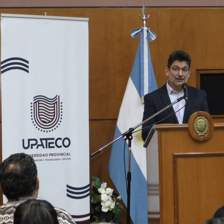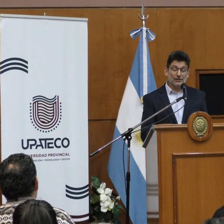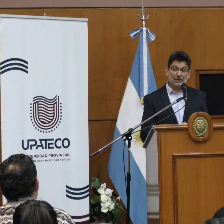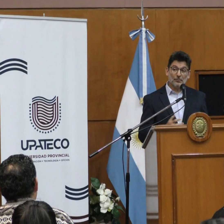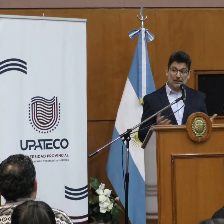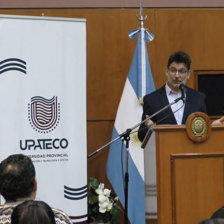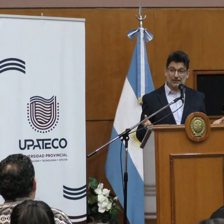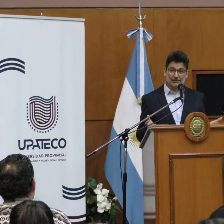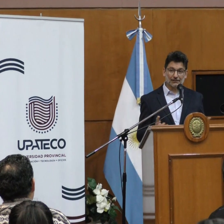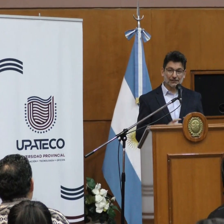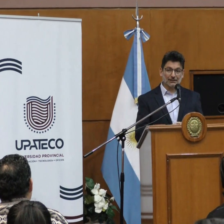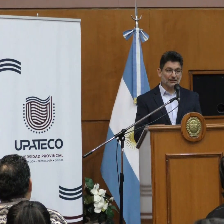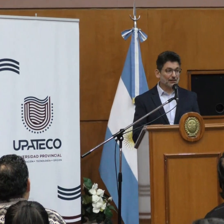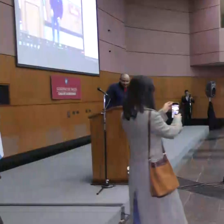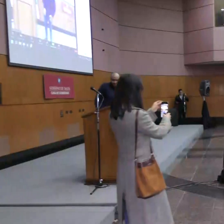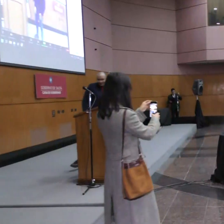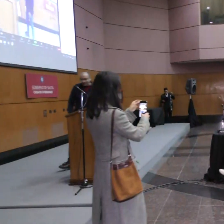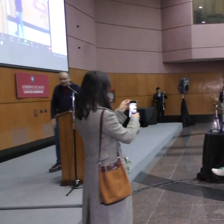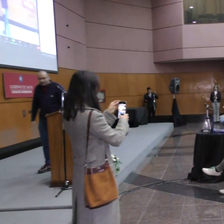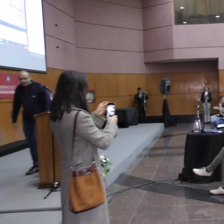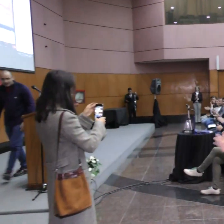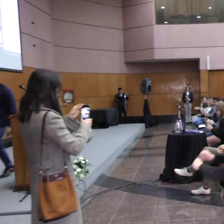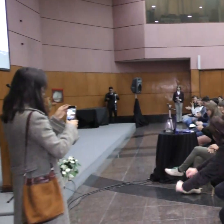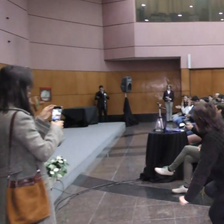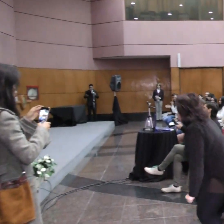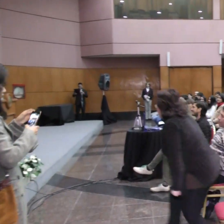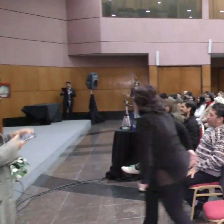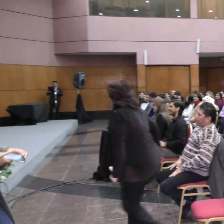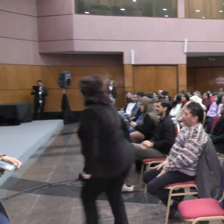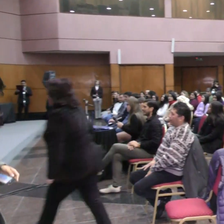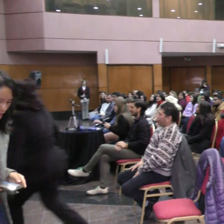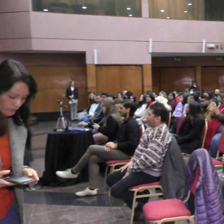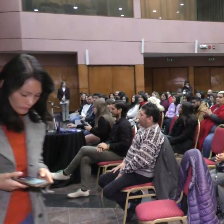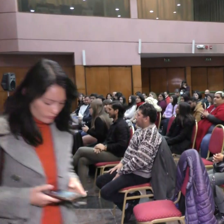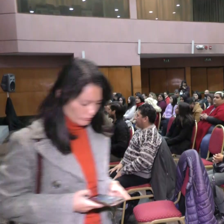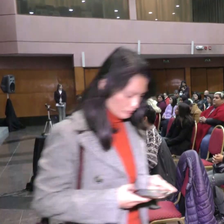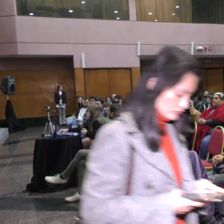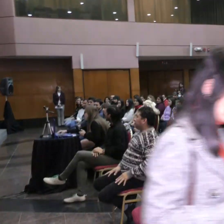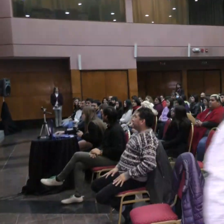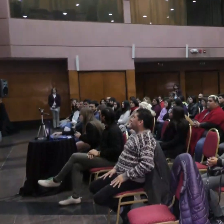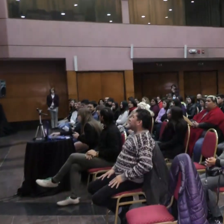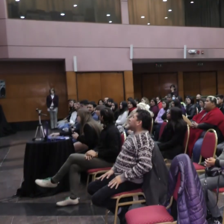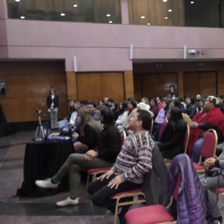necesitamos a los mejores profesores y hacemos la convocatoria abierta para las carreras tecnológicas y de oficios para que se acerquen.